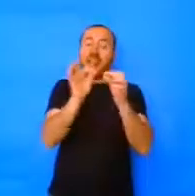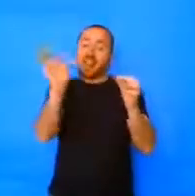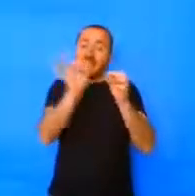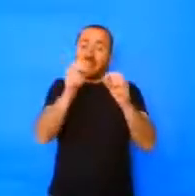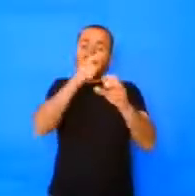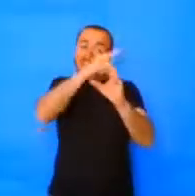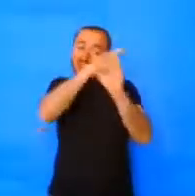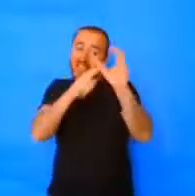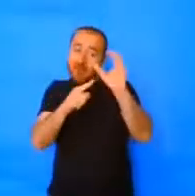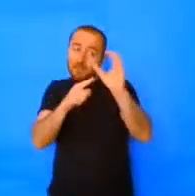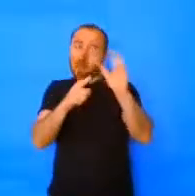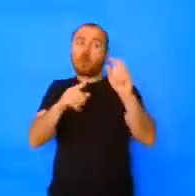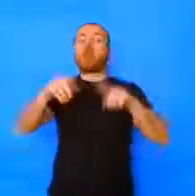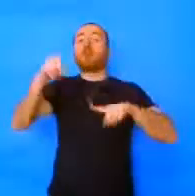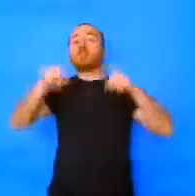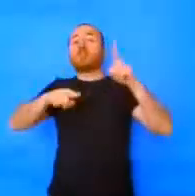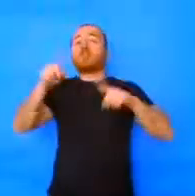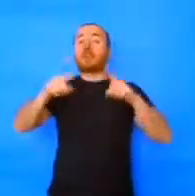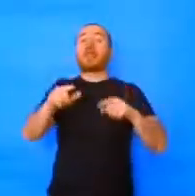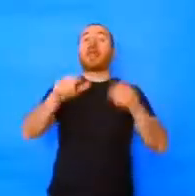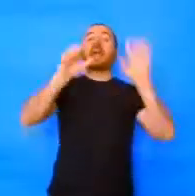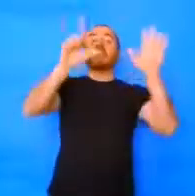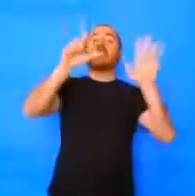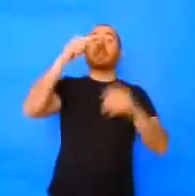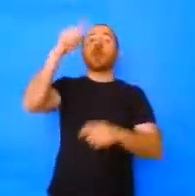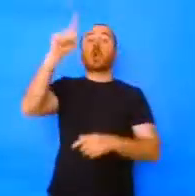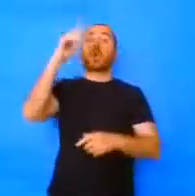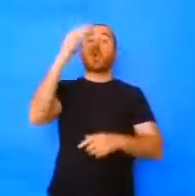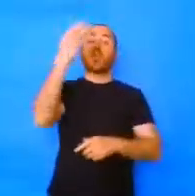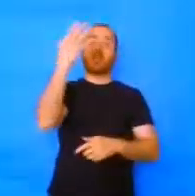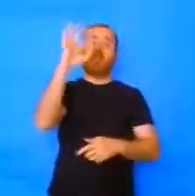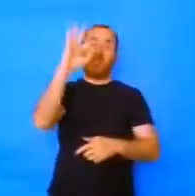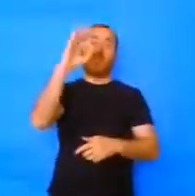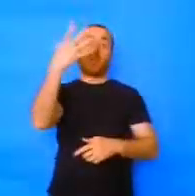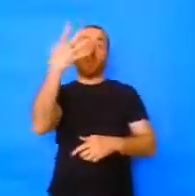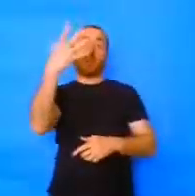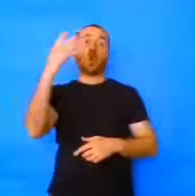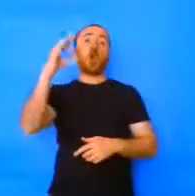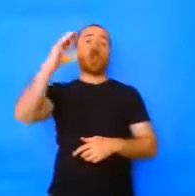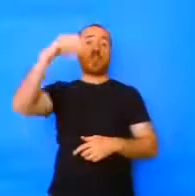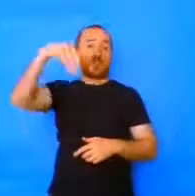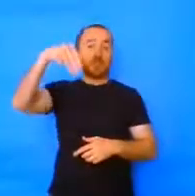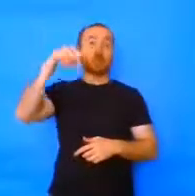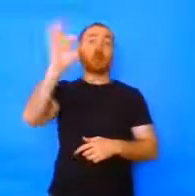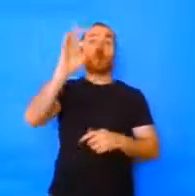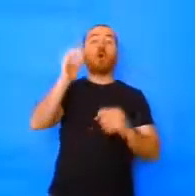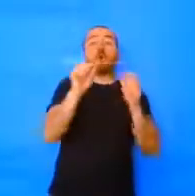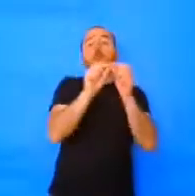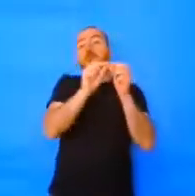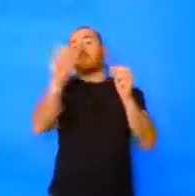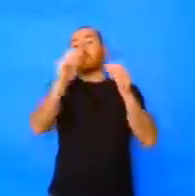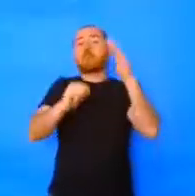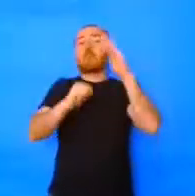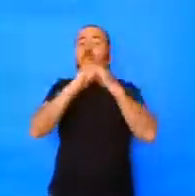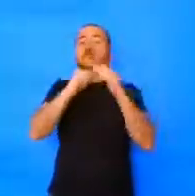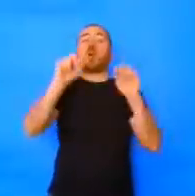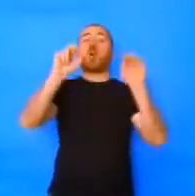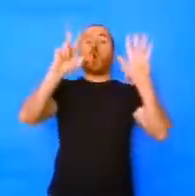entre 7 y 7,5. Tercero, el gasomínico son 650 gramos, máximo